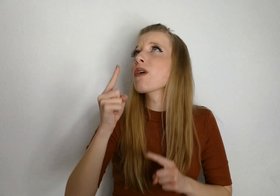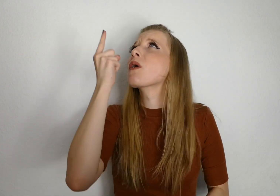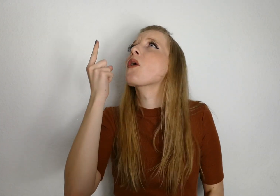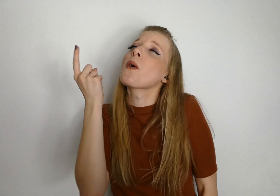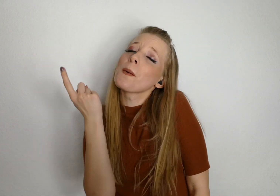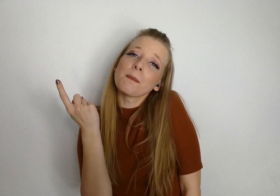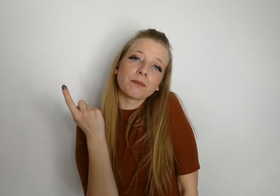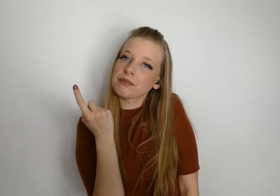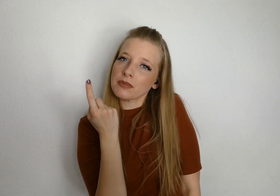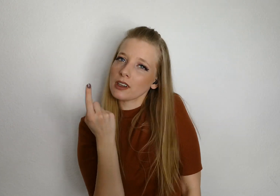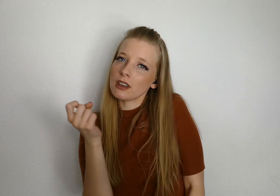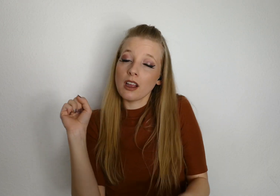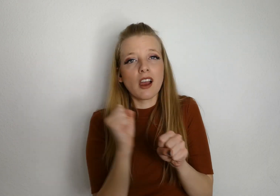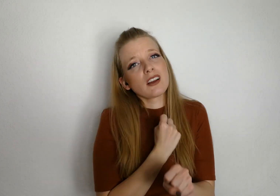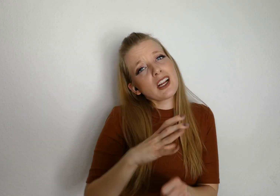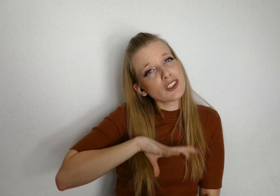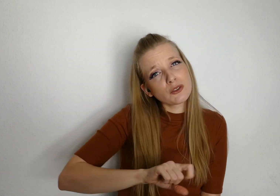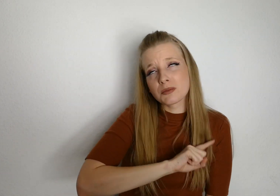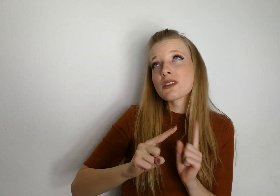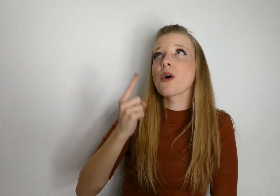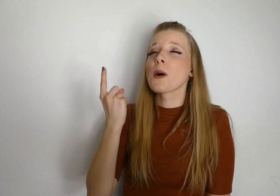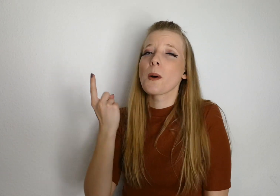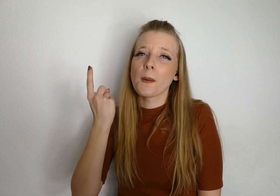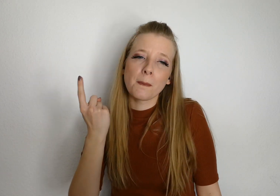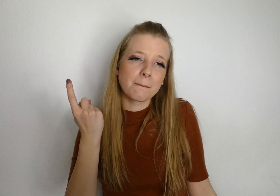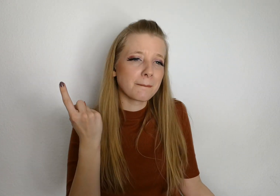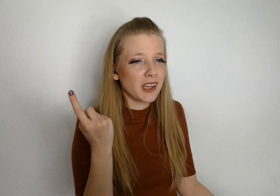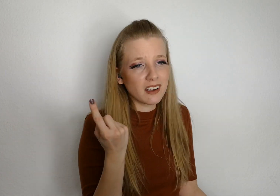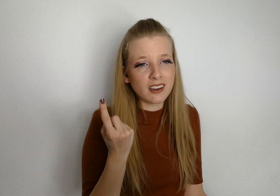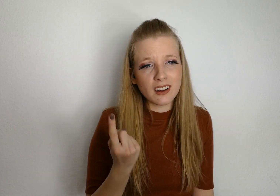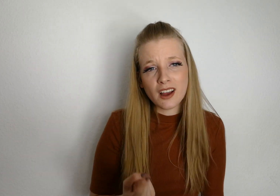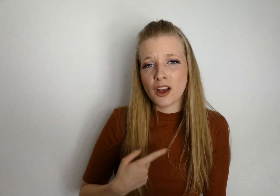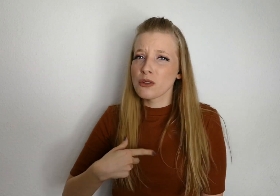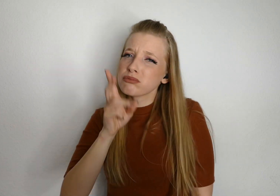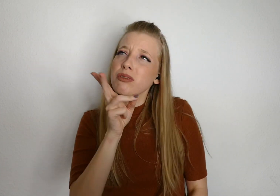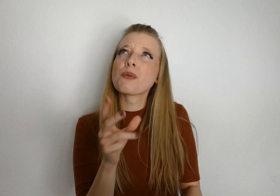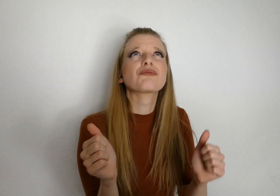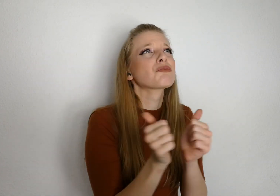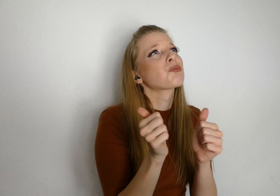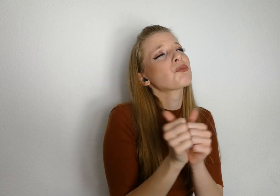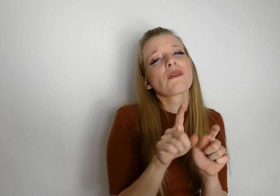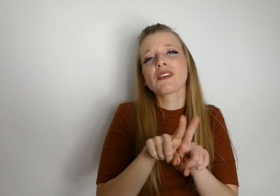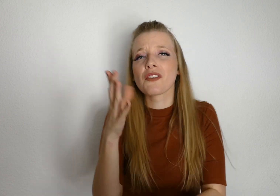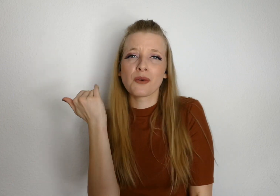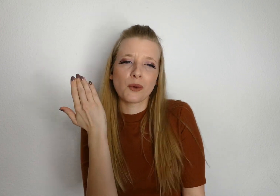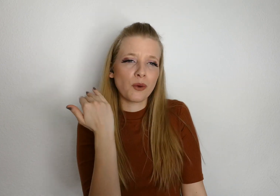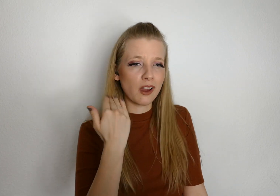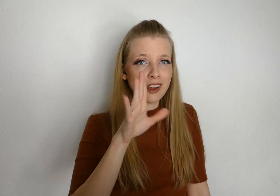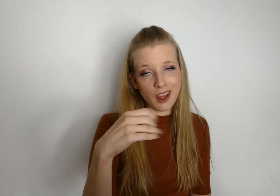aus Halt es nicht bis oben aus Wir tun so, als ob's wie früher wär Deine